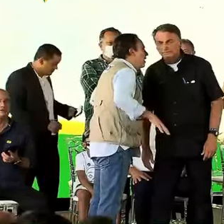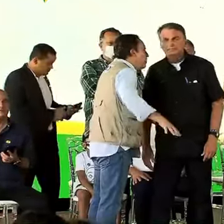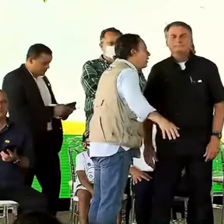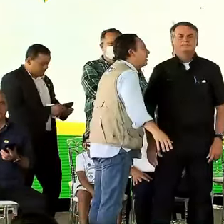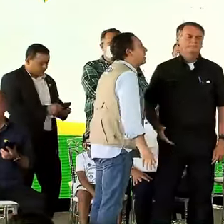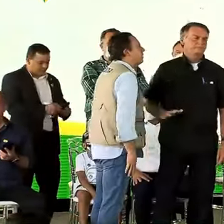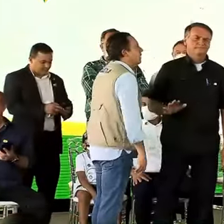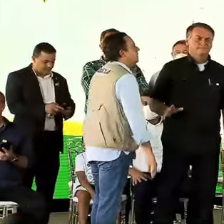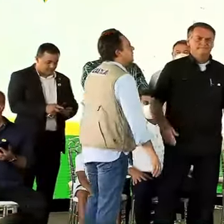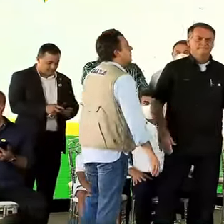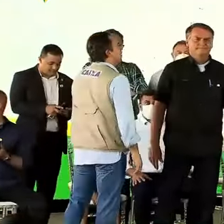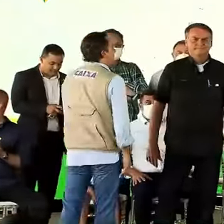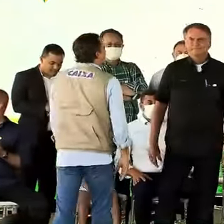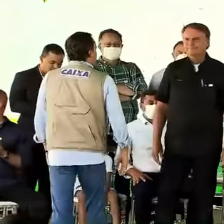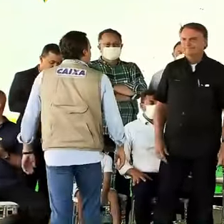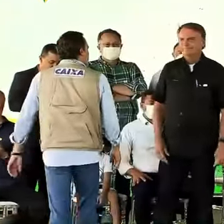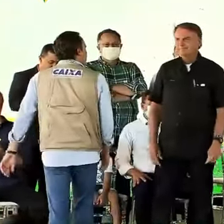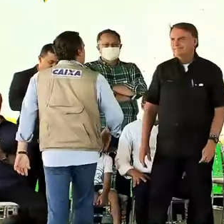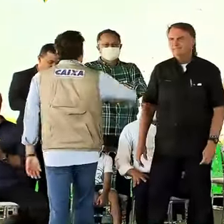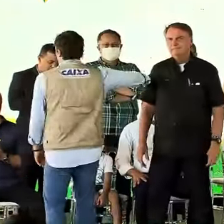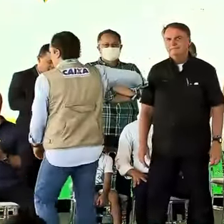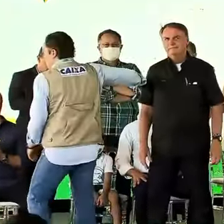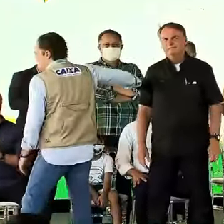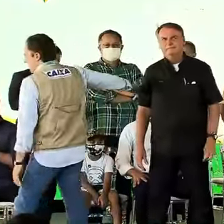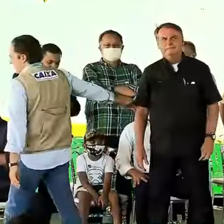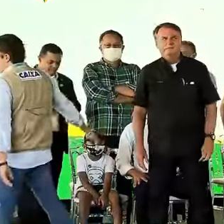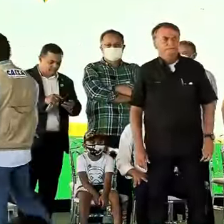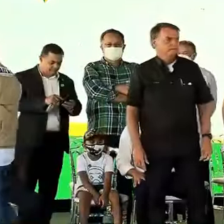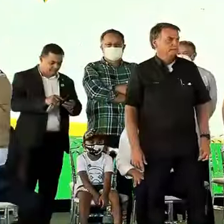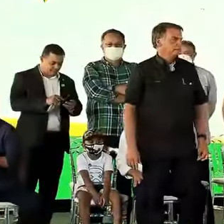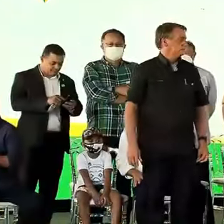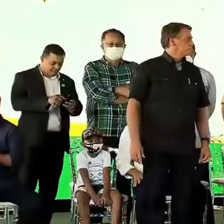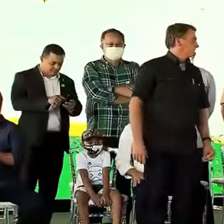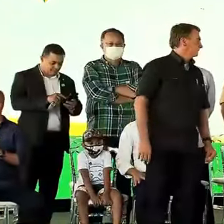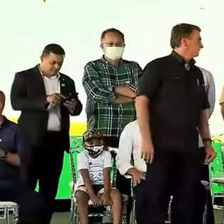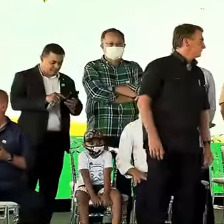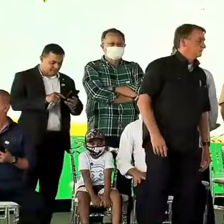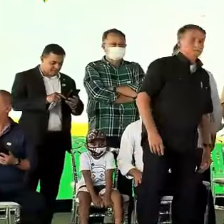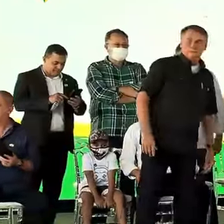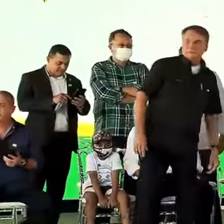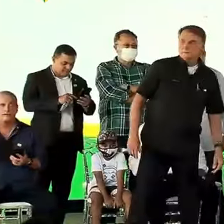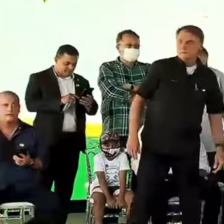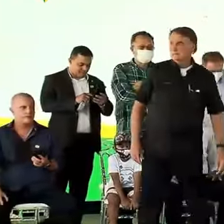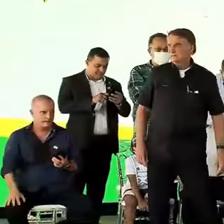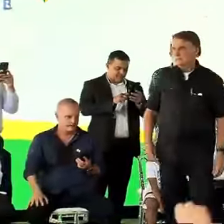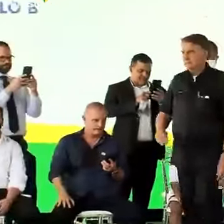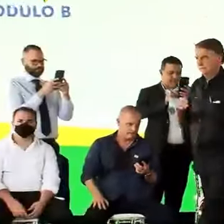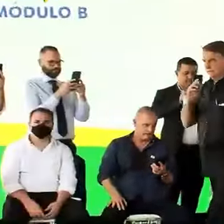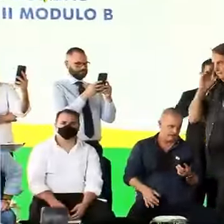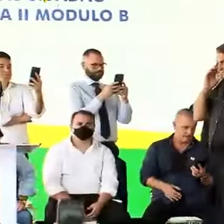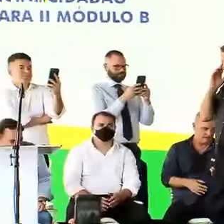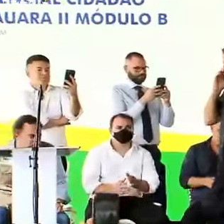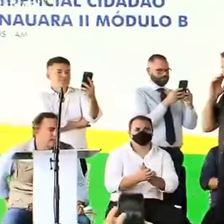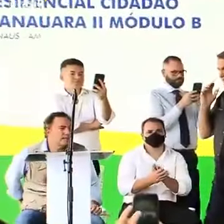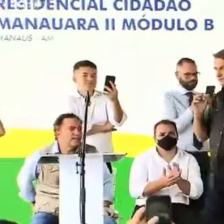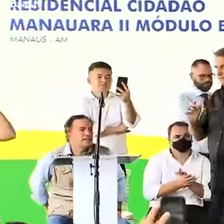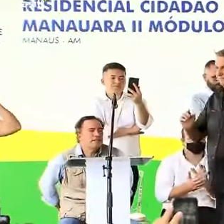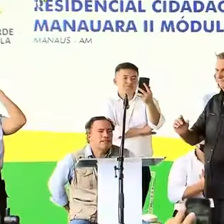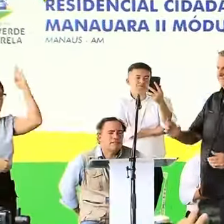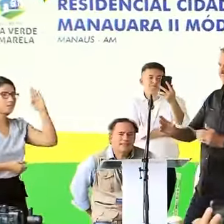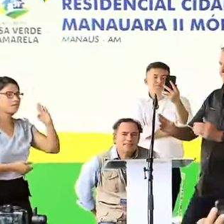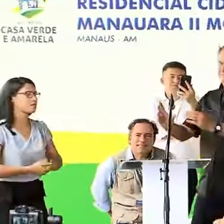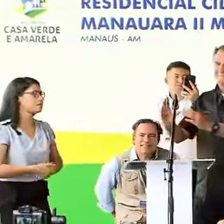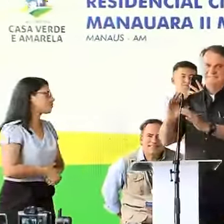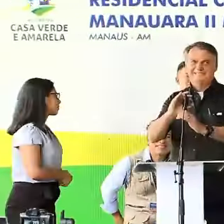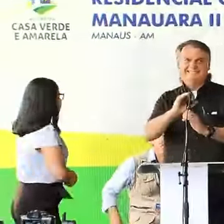...de Manaus, chegou a hora de ouvirmos o Presidente da República, Jair